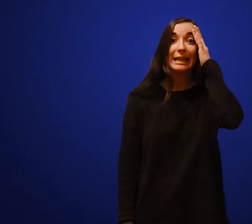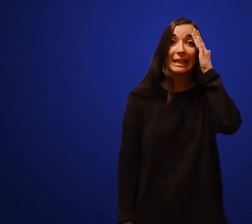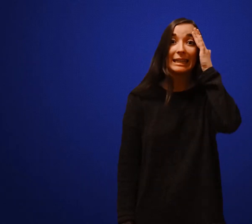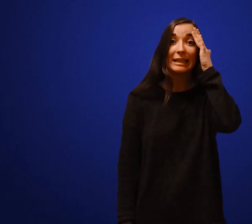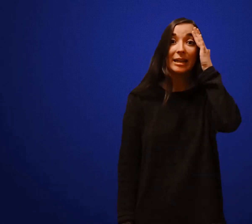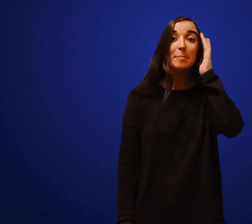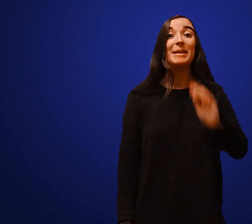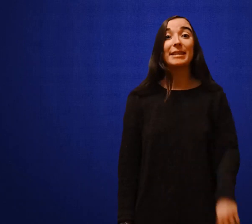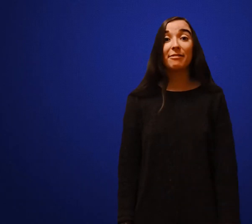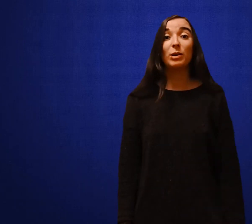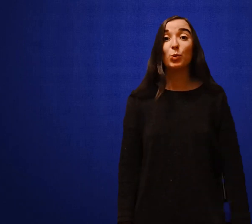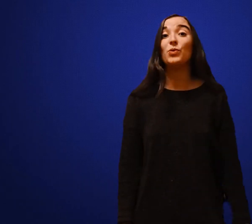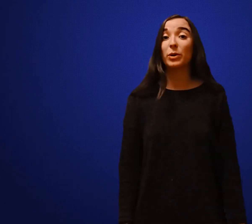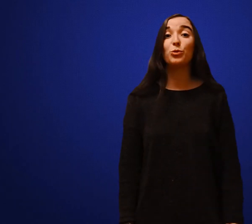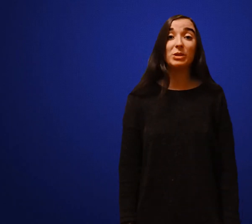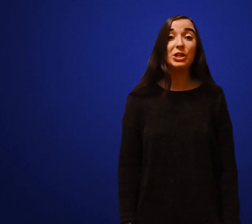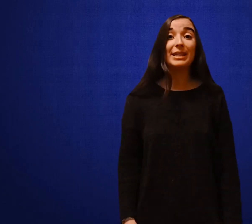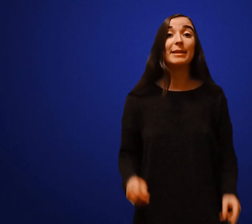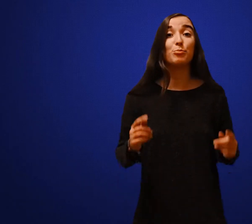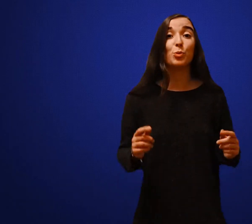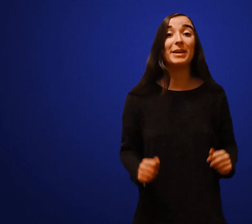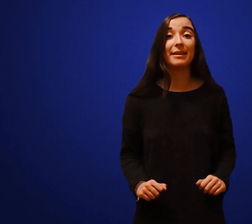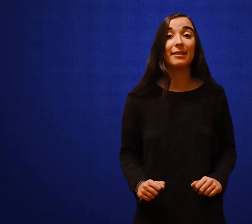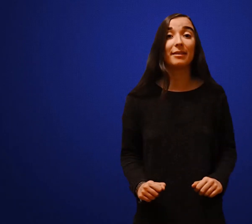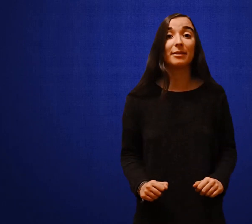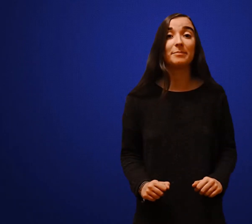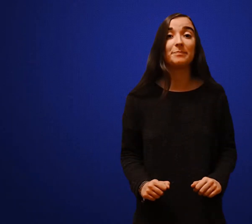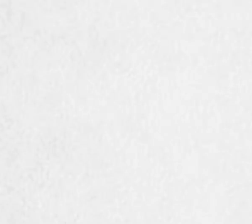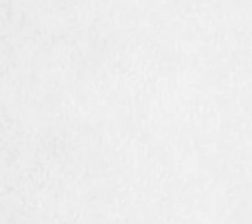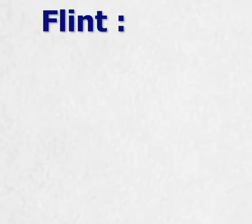Aïe, mais qu'a fait le gouvernement du Michigan pour mériter ça ?